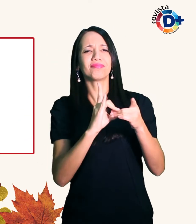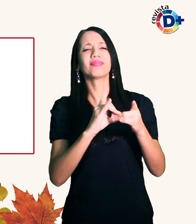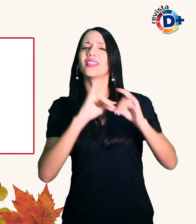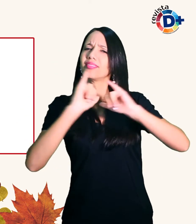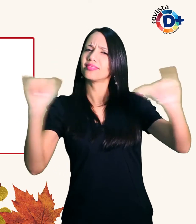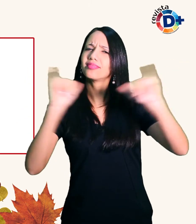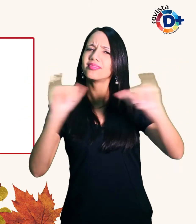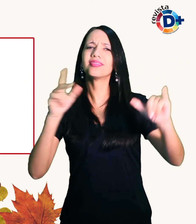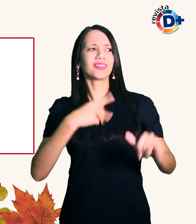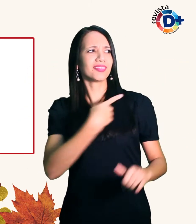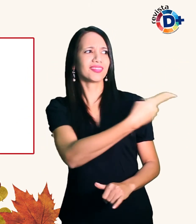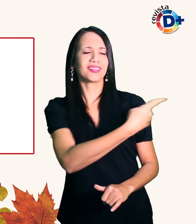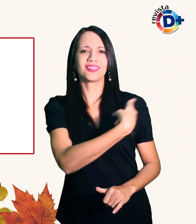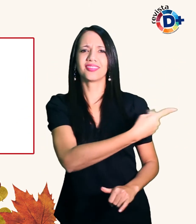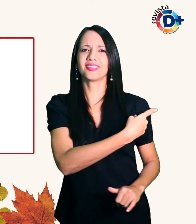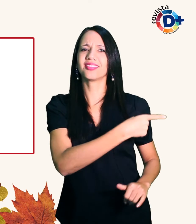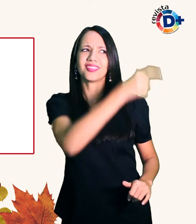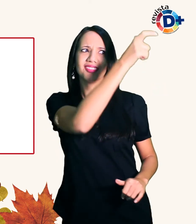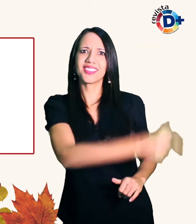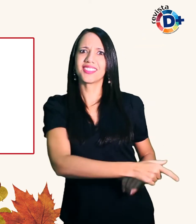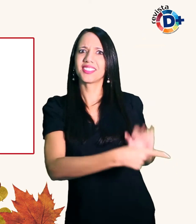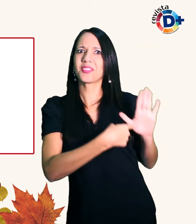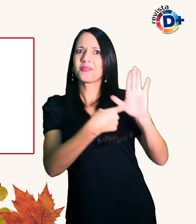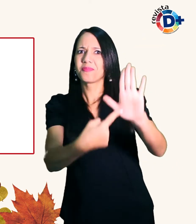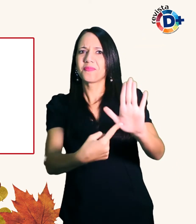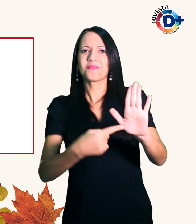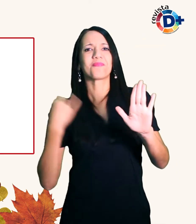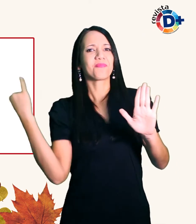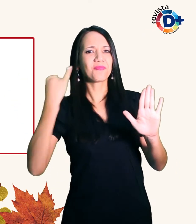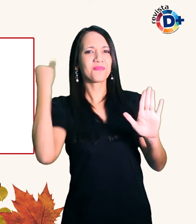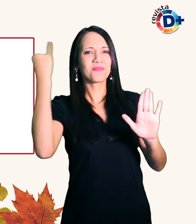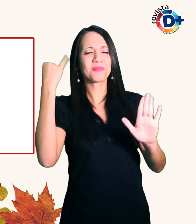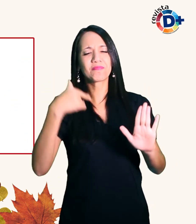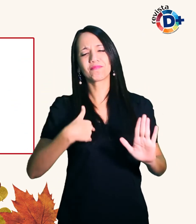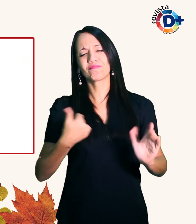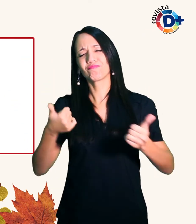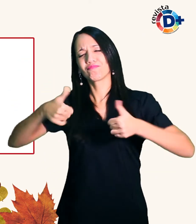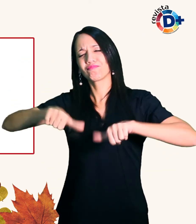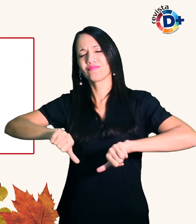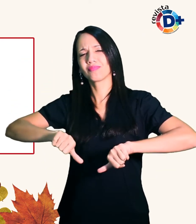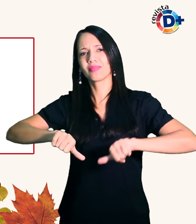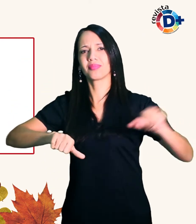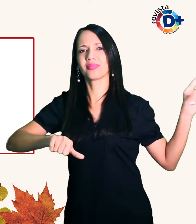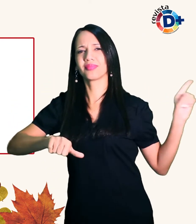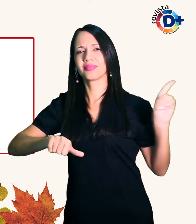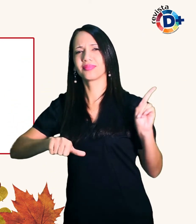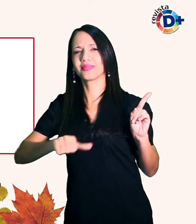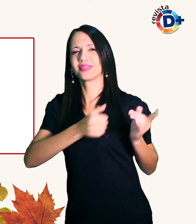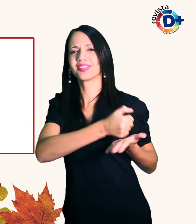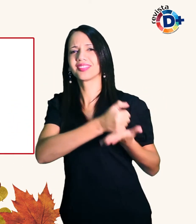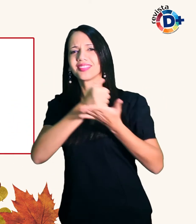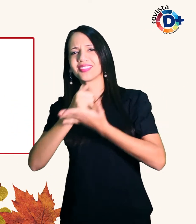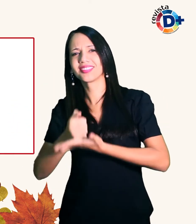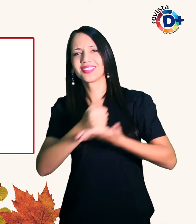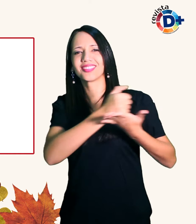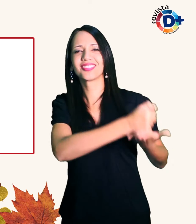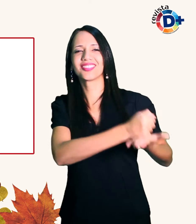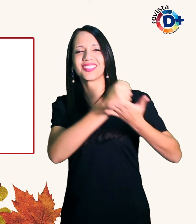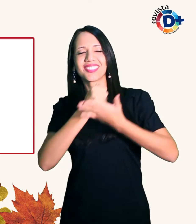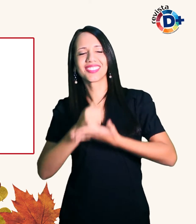desempenha em sua vida Quando eu não estou bem ele está sempre ali se ocupando de mim também Isso